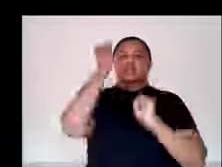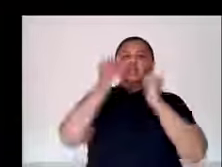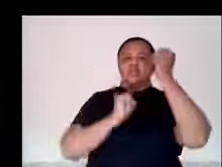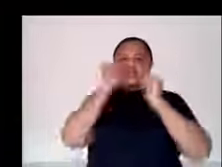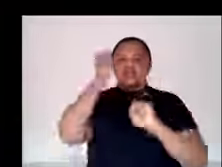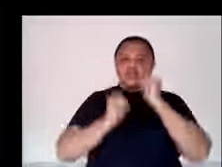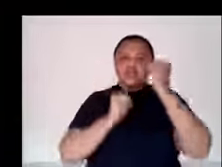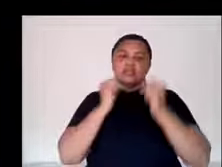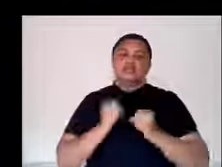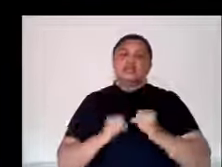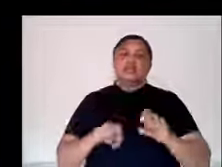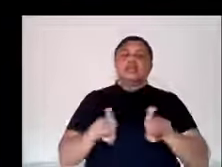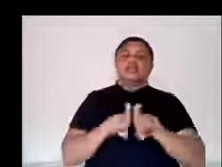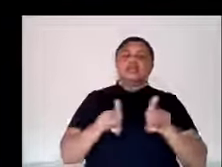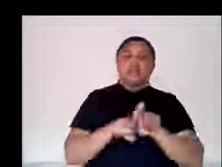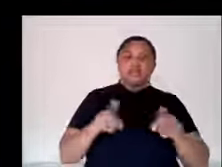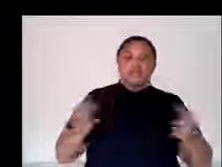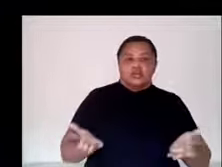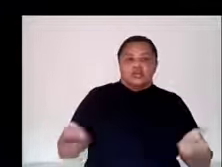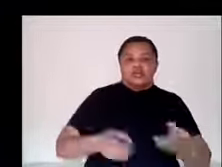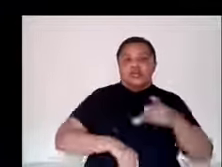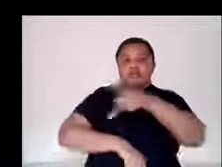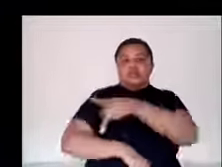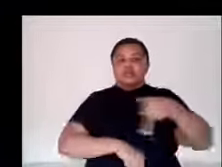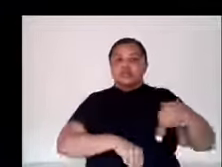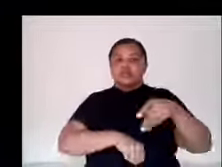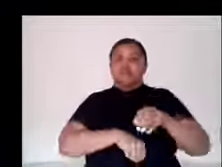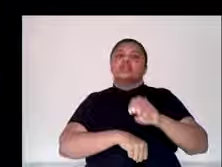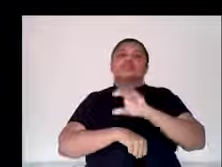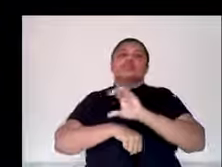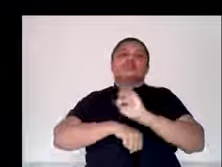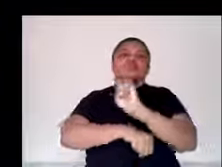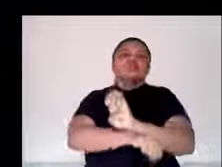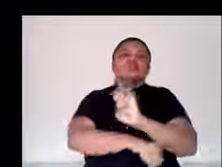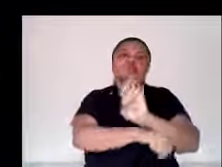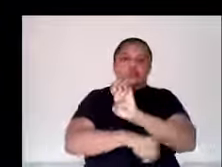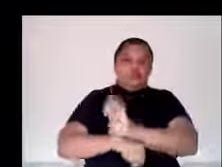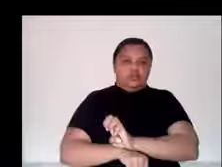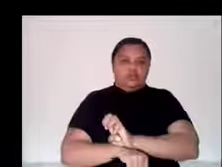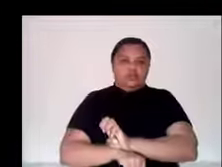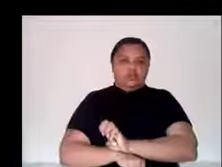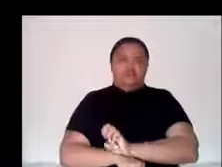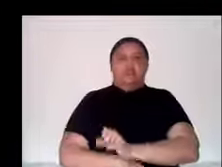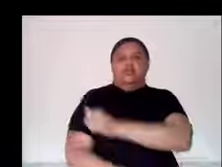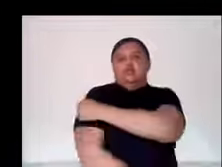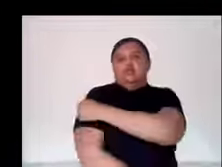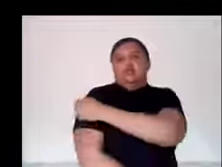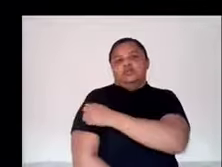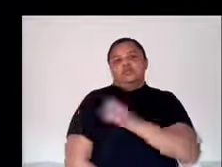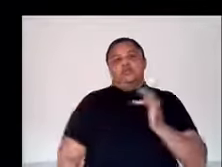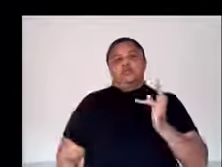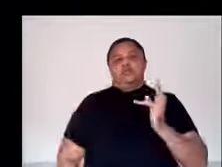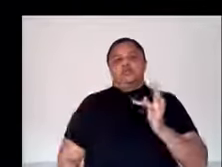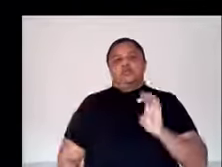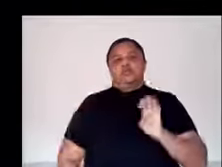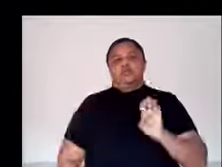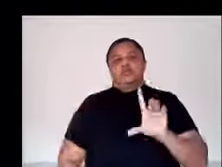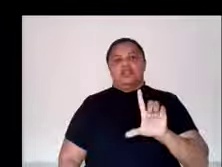foi ex-aluno do curso técnico de eletrônica aqui do campus, ex-aluno do curso de engenharia elétrica industrial